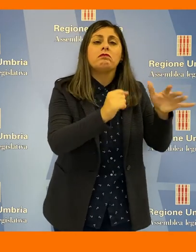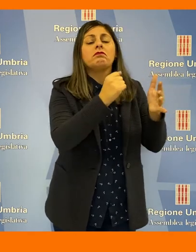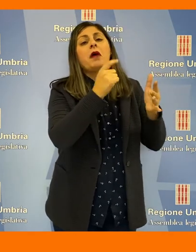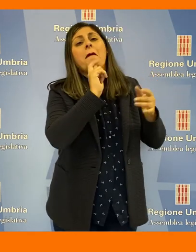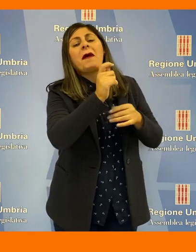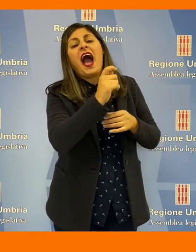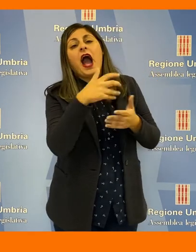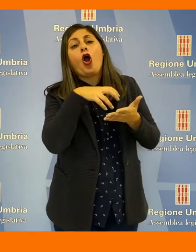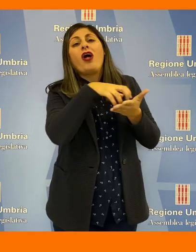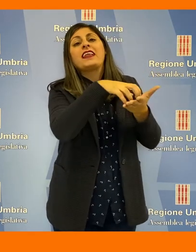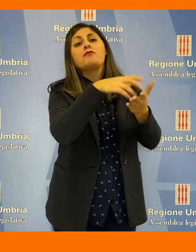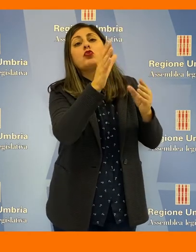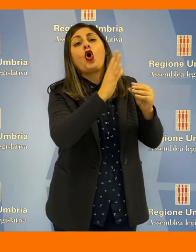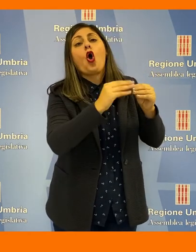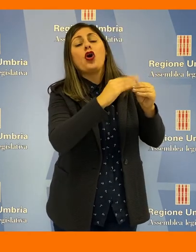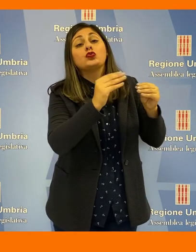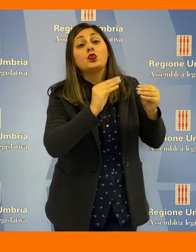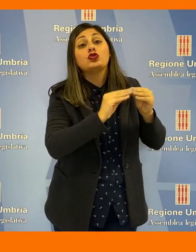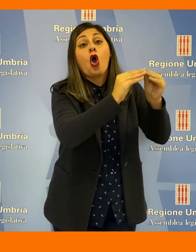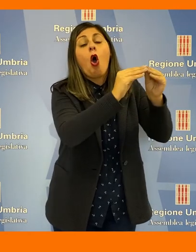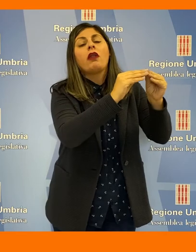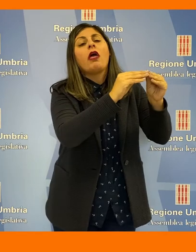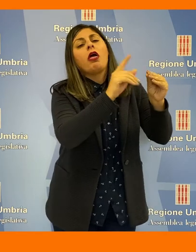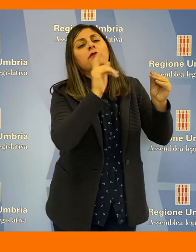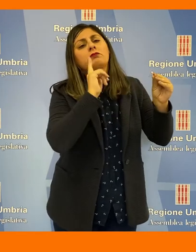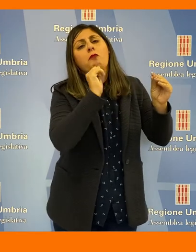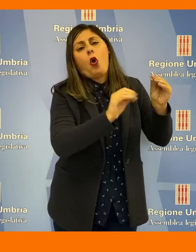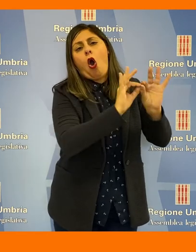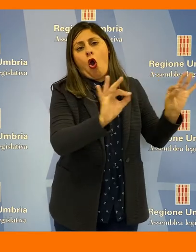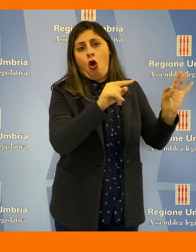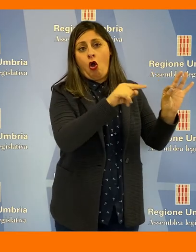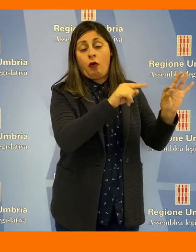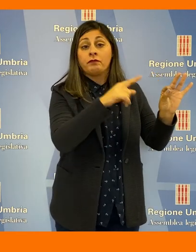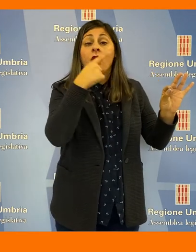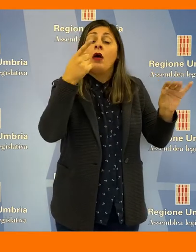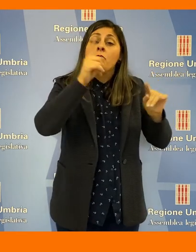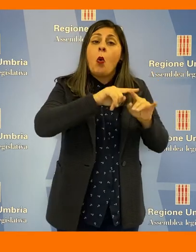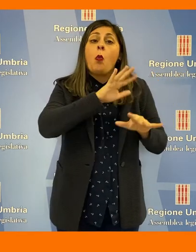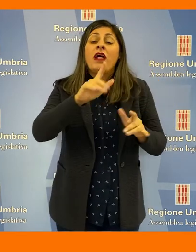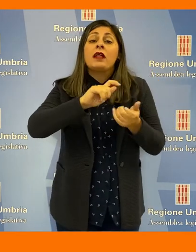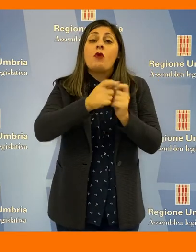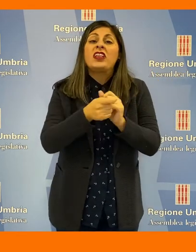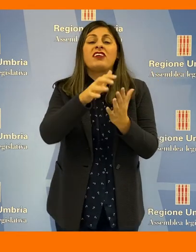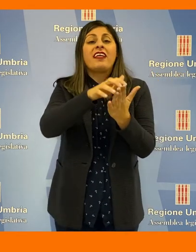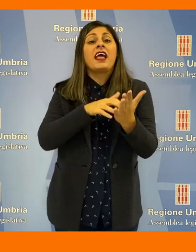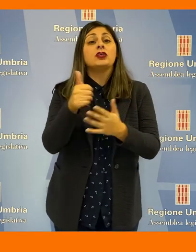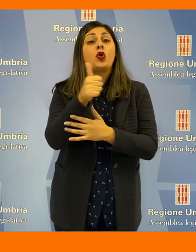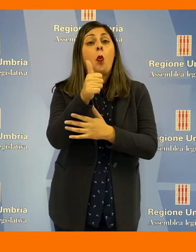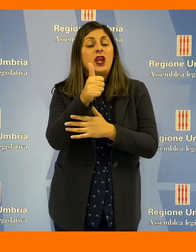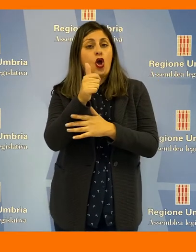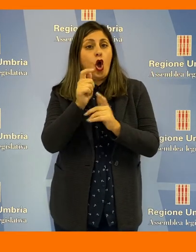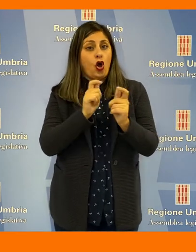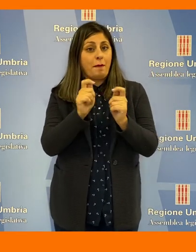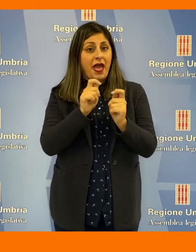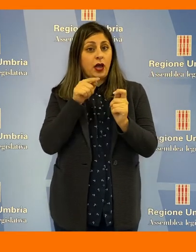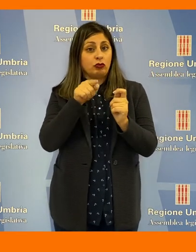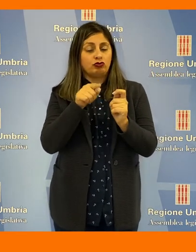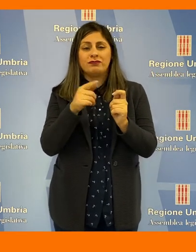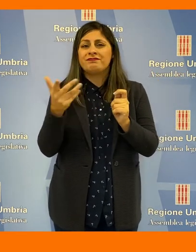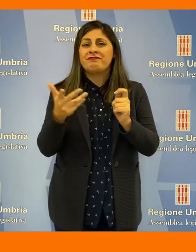esentati dal pagamento del contributo di costruzione. Una modifica viene apportata anche al testo unico sul commercio, chiarendo che il